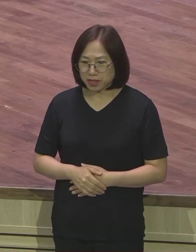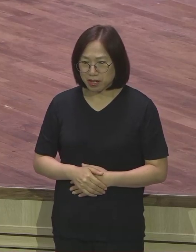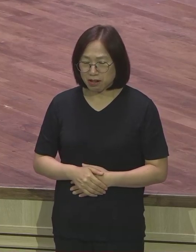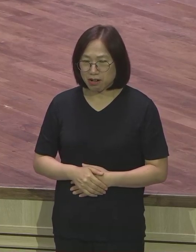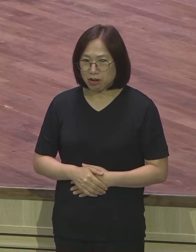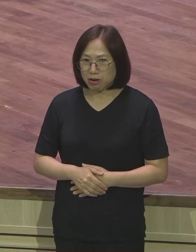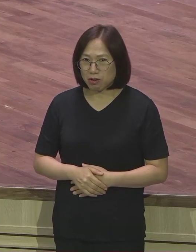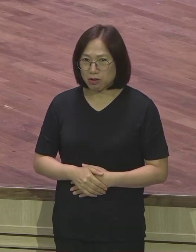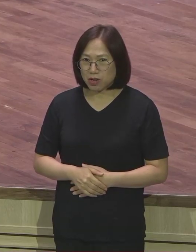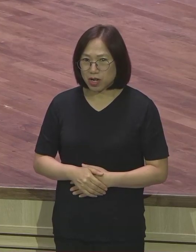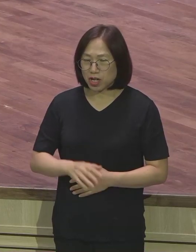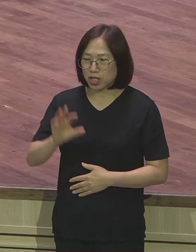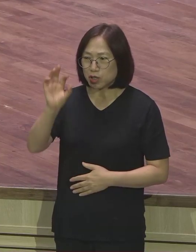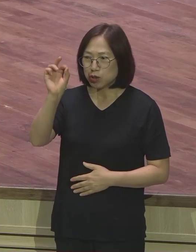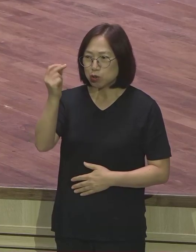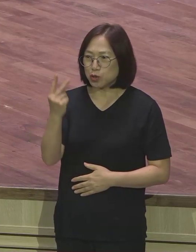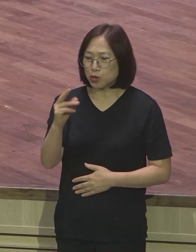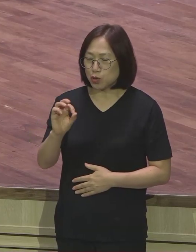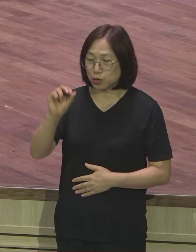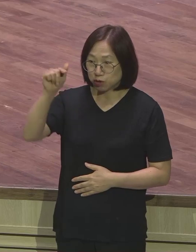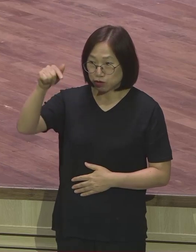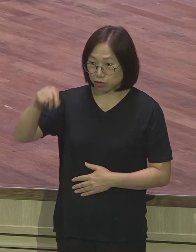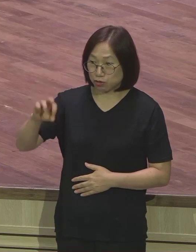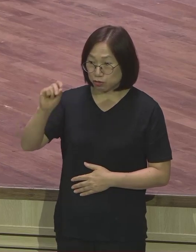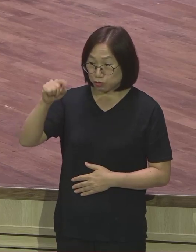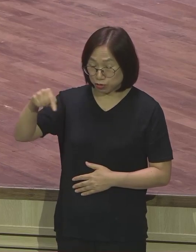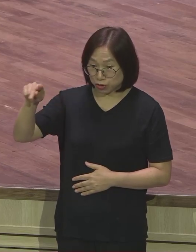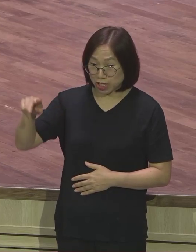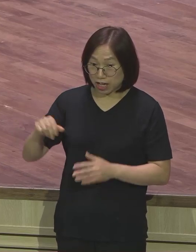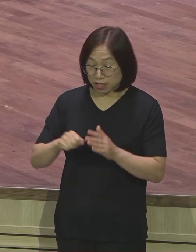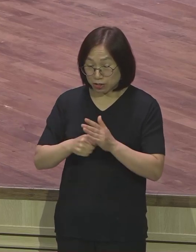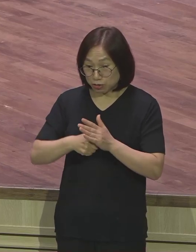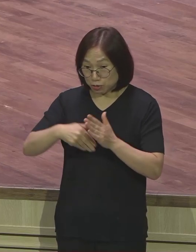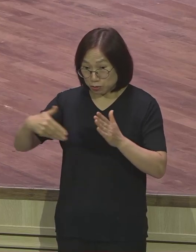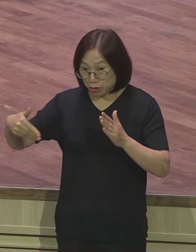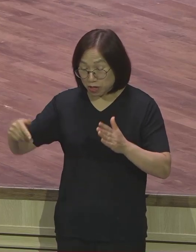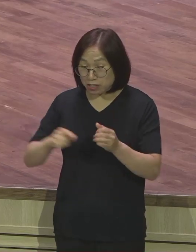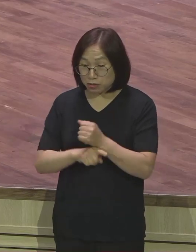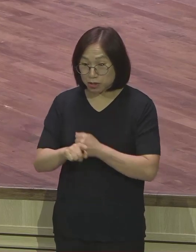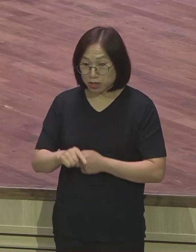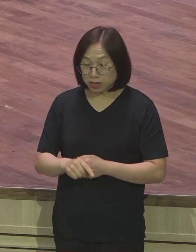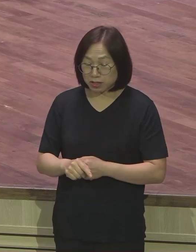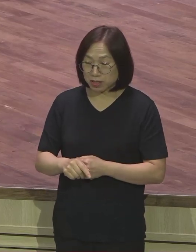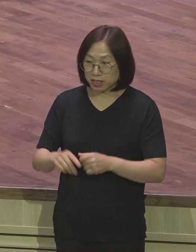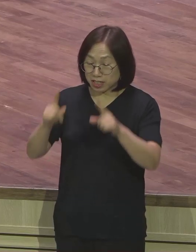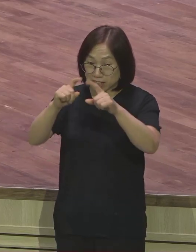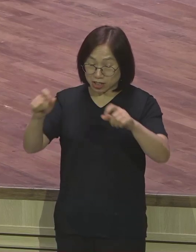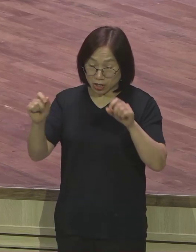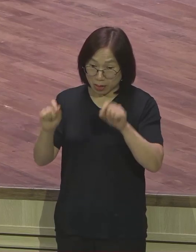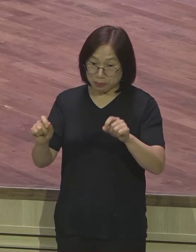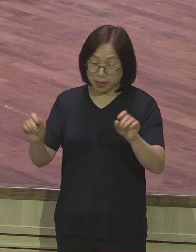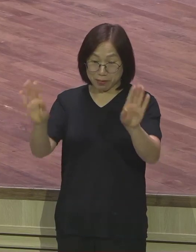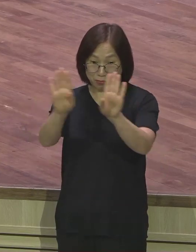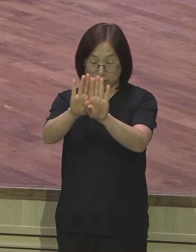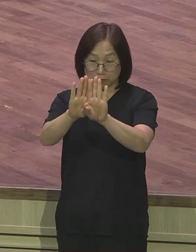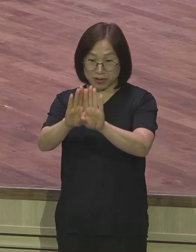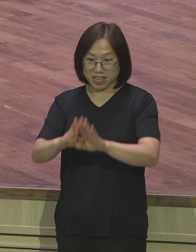그게 용궁사입니다. 그 절은 왜 유명하냐. 그 절 앞에 정문 앞에 천년이 넘은 느티나무가 딱